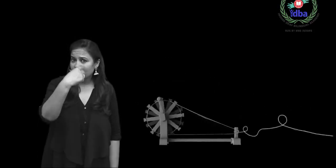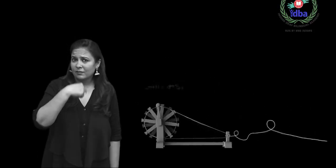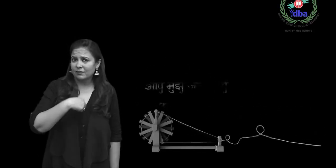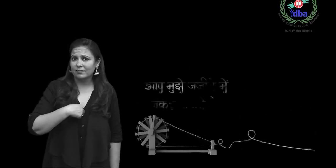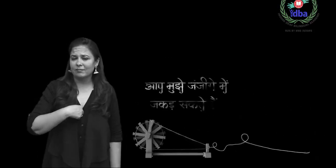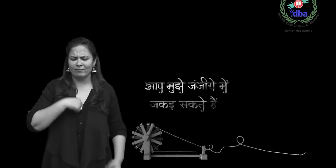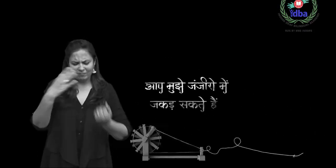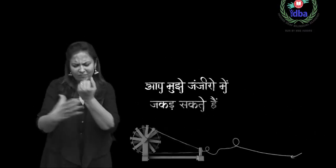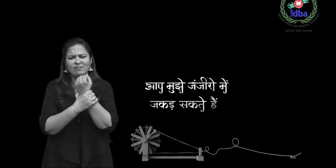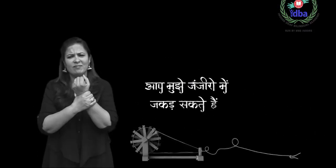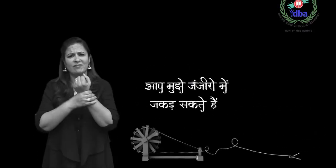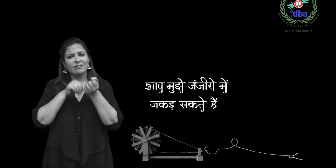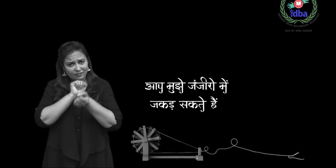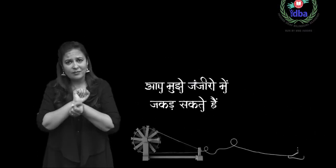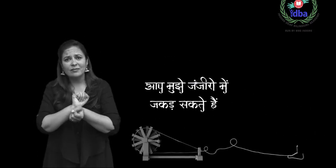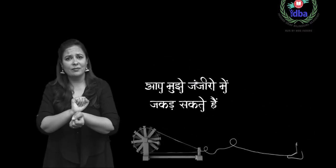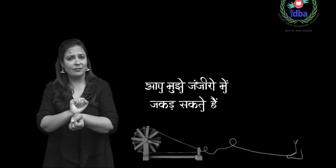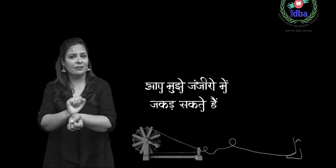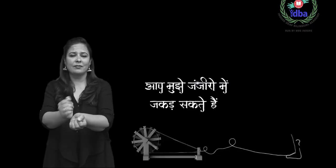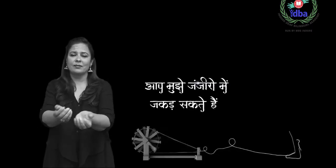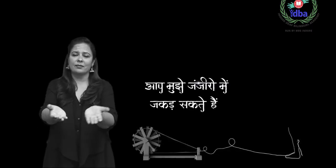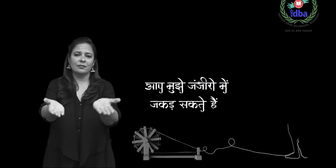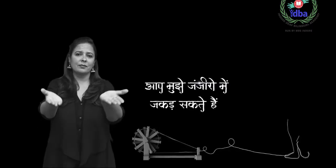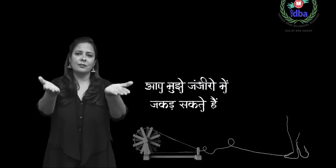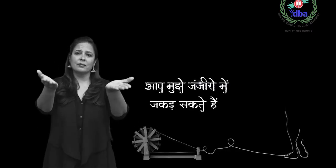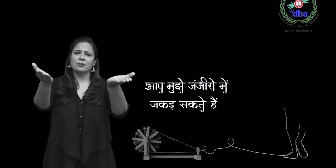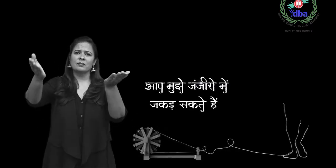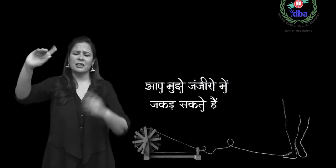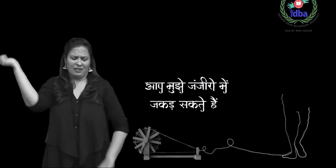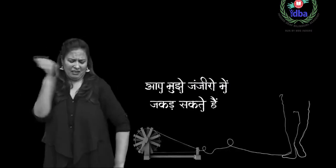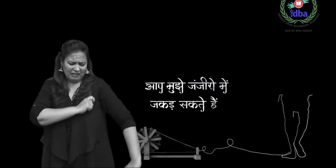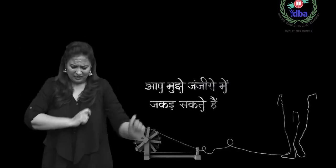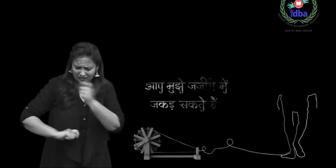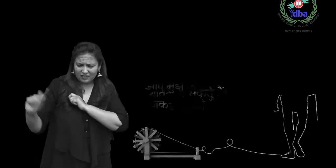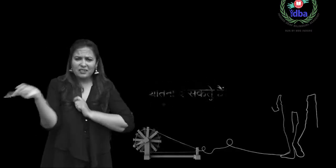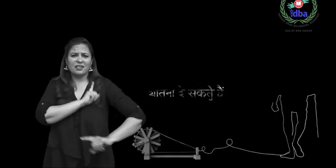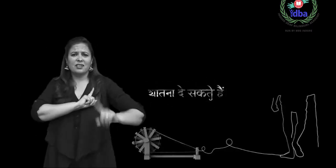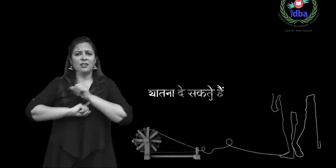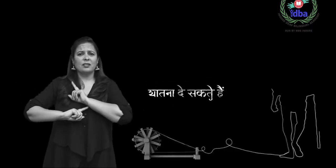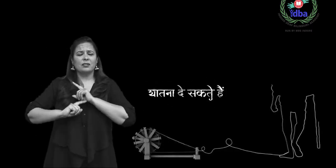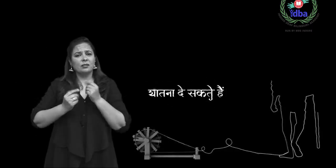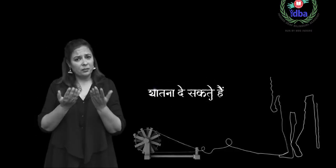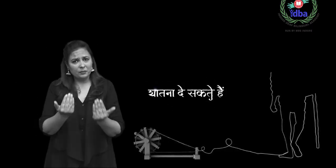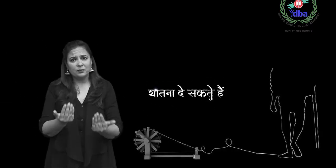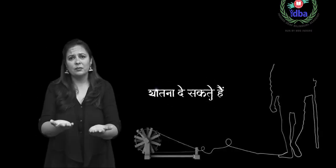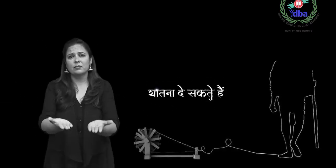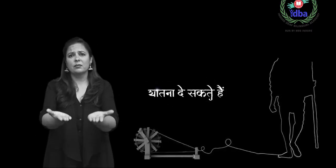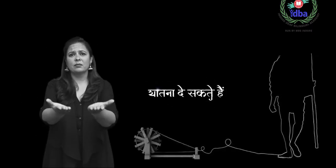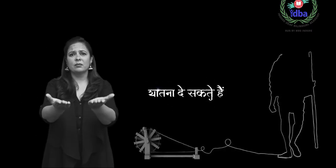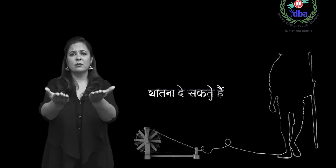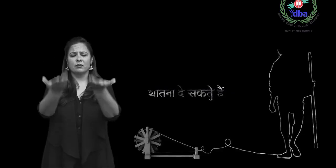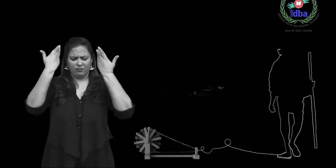آپ مجھے جنجیروں میں جگڑ سکتے ہیں پیار نہ دے سکتے